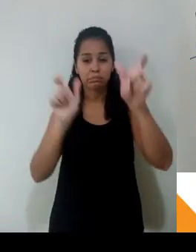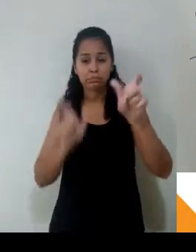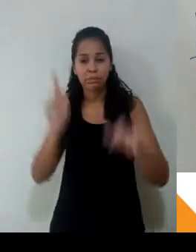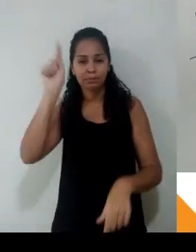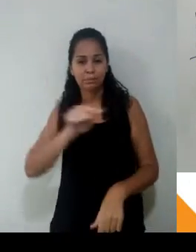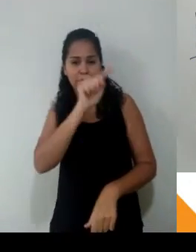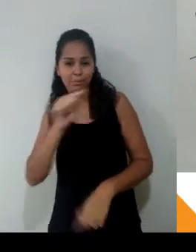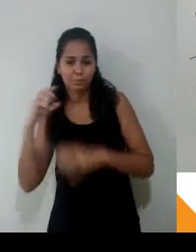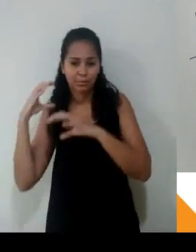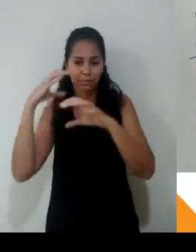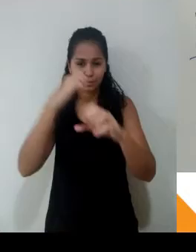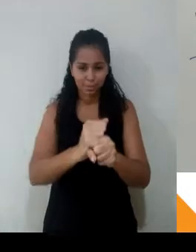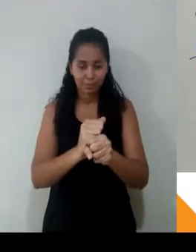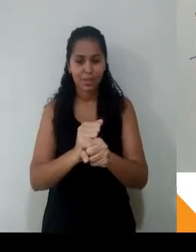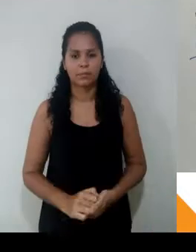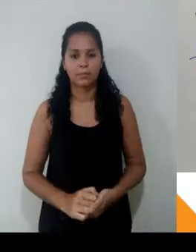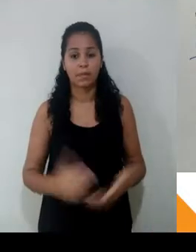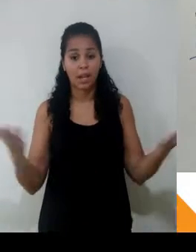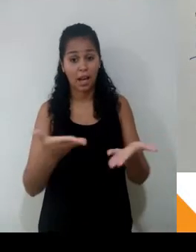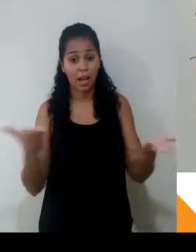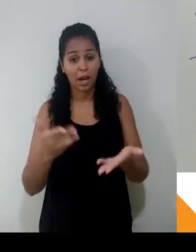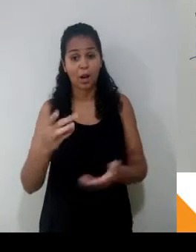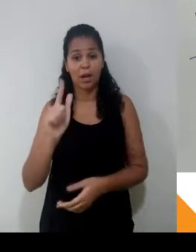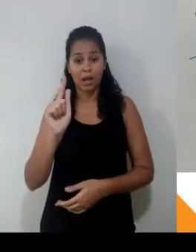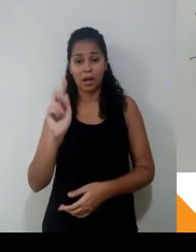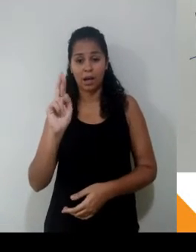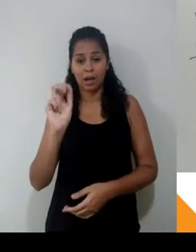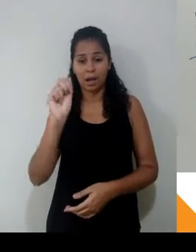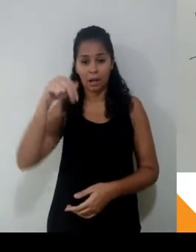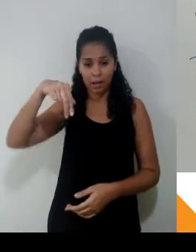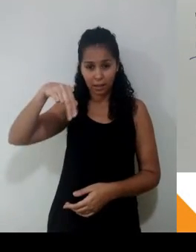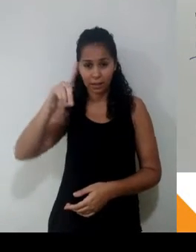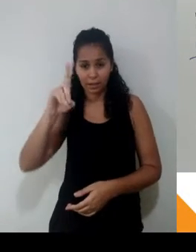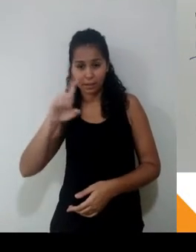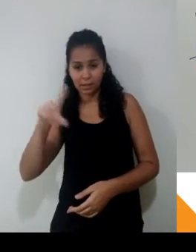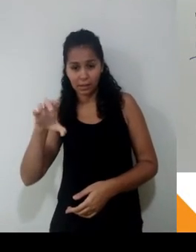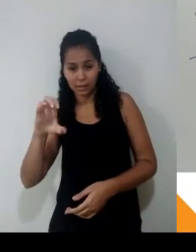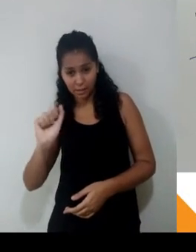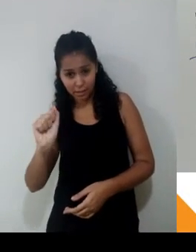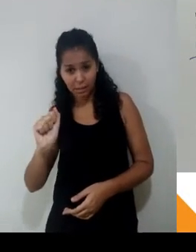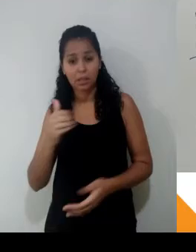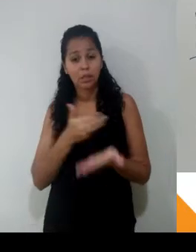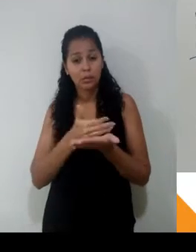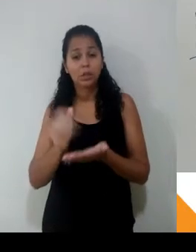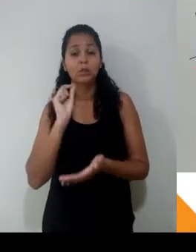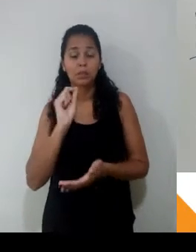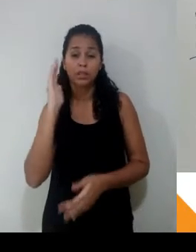são diretamente proporcionais. Como que a gente vai interpretá-las? Primeiro, a e b são diretamente proporcionais, por isso o nosso querido dp.